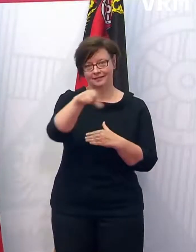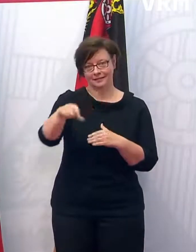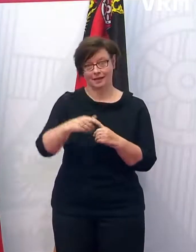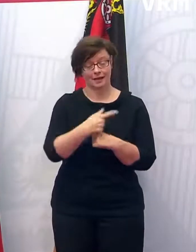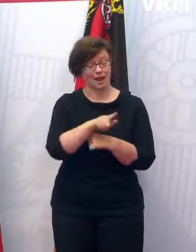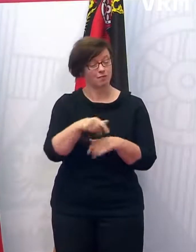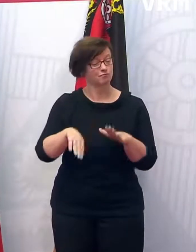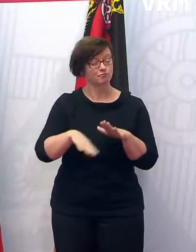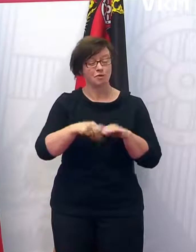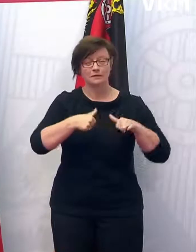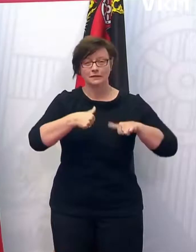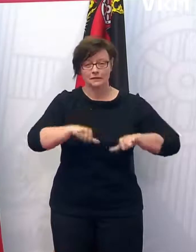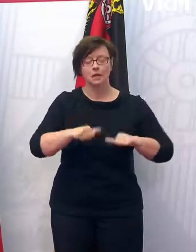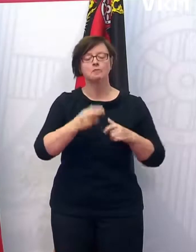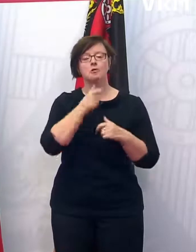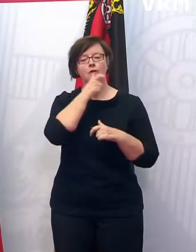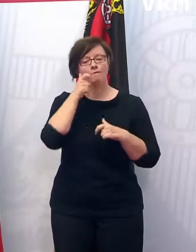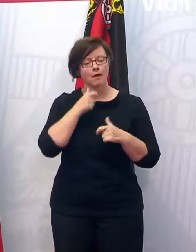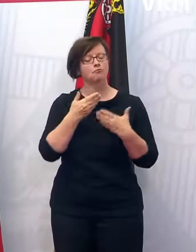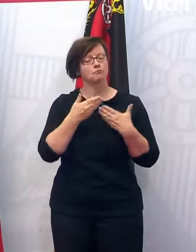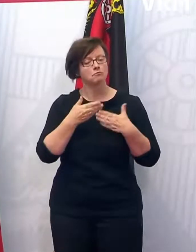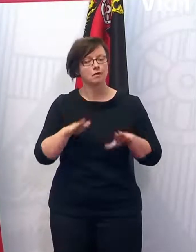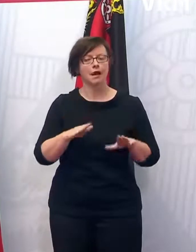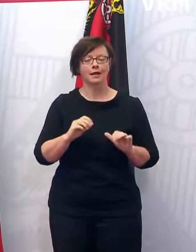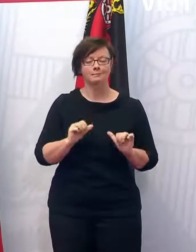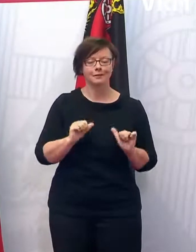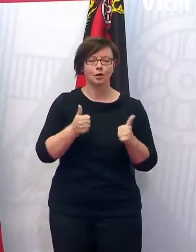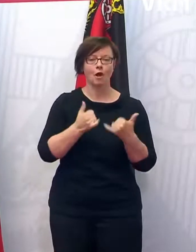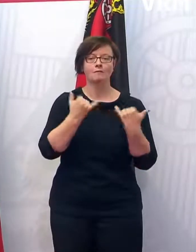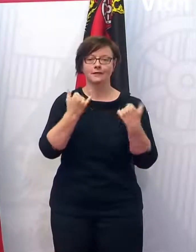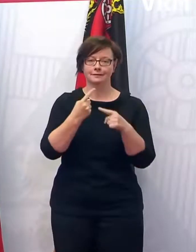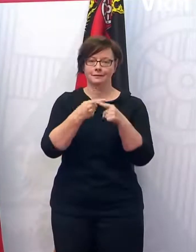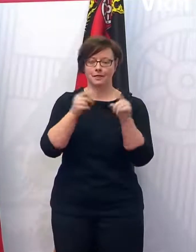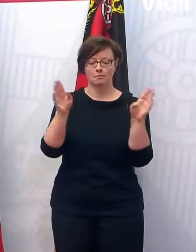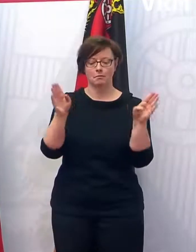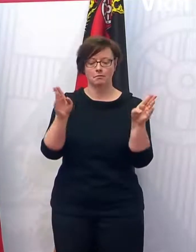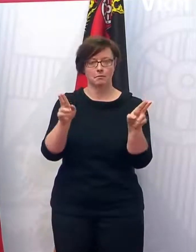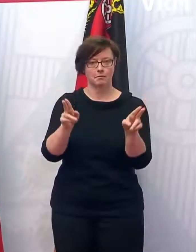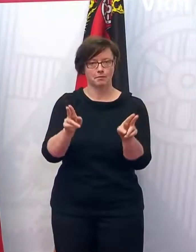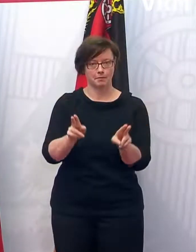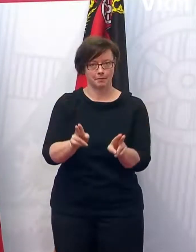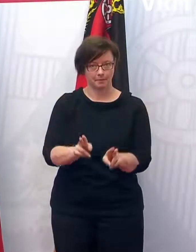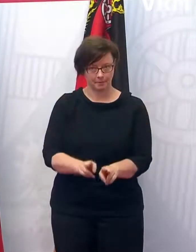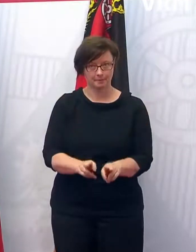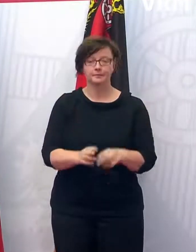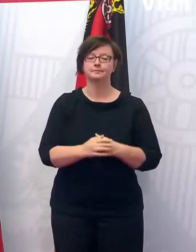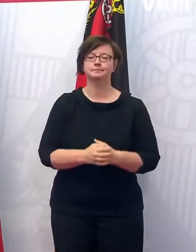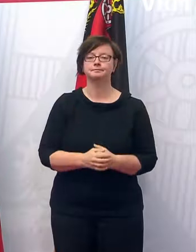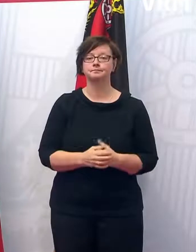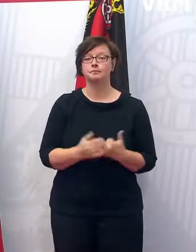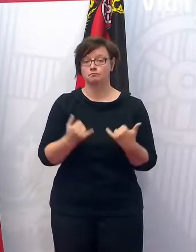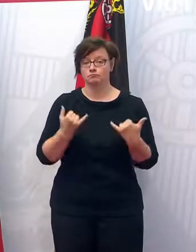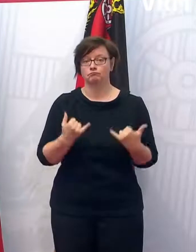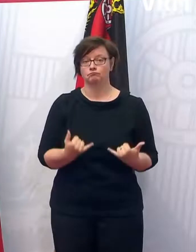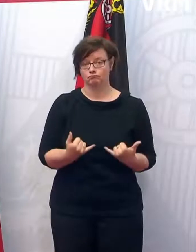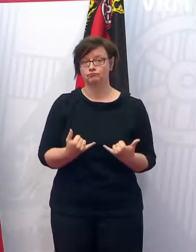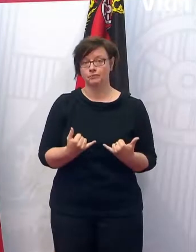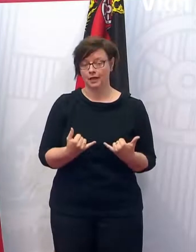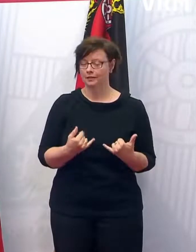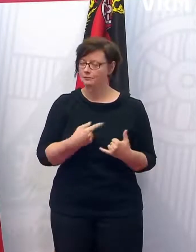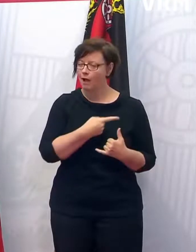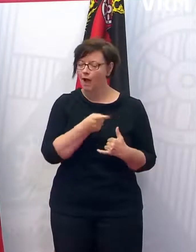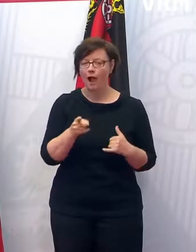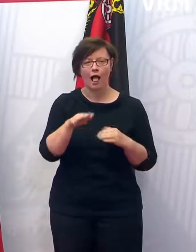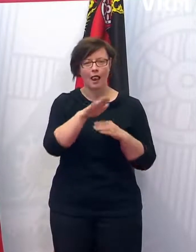Disziplin und Verantwortungsbereitschaft mitgeholfen haben, dass sich die Inzidenzen in unserem Land nach unten entwickeln und inzwischen wirklich auch in